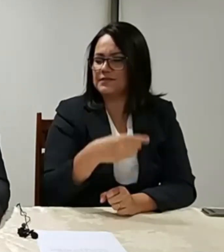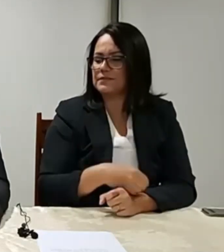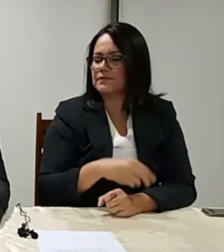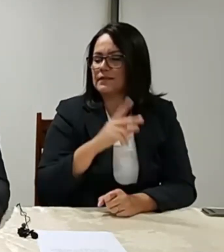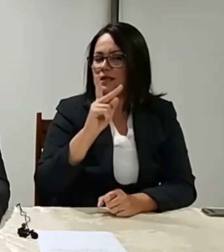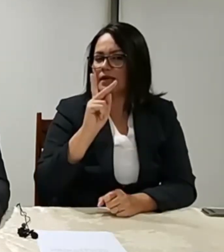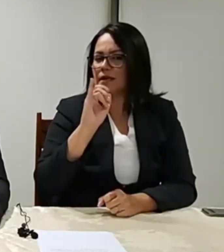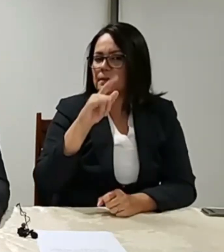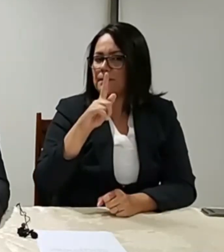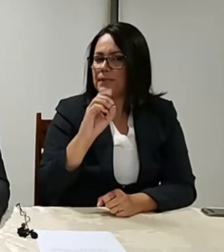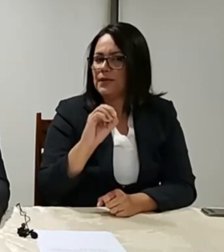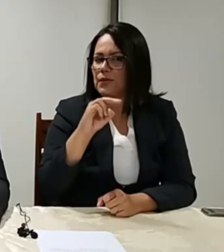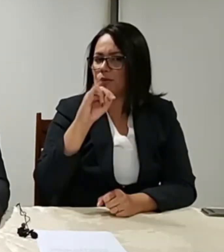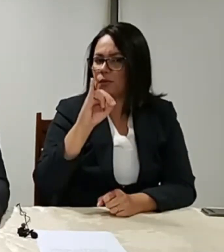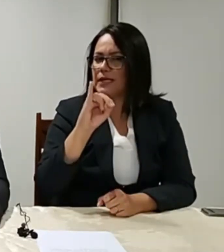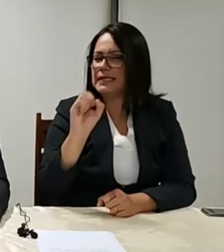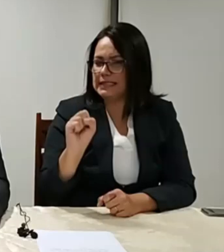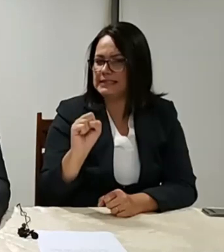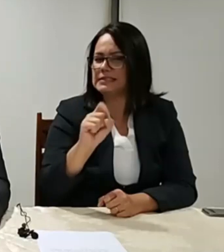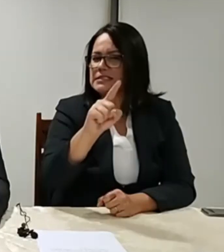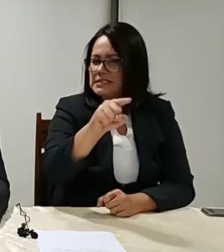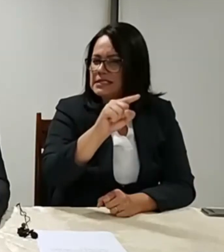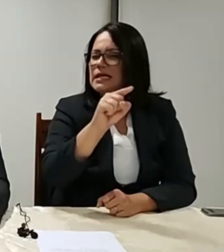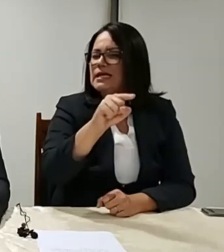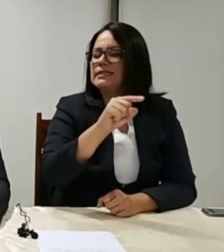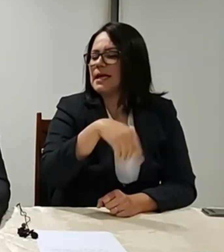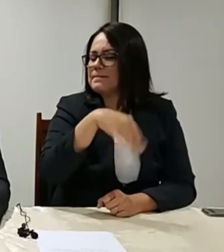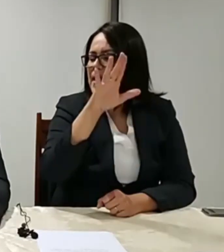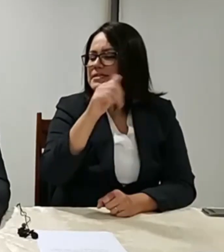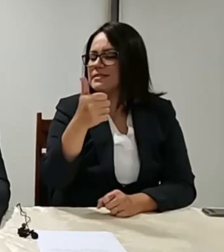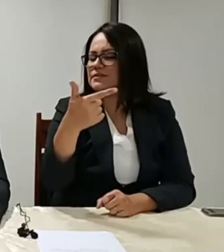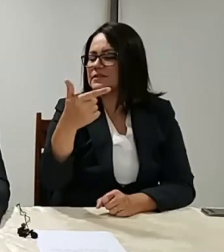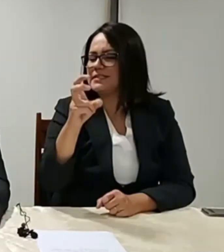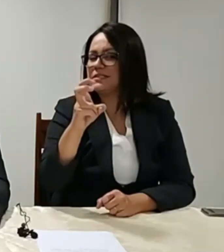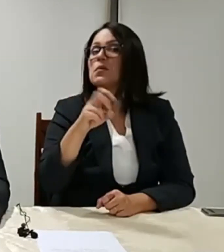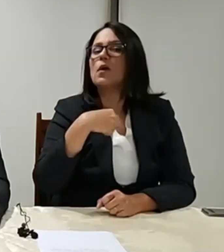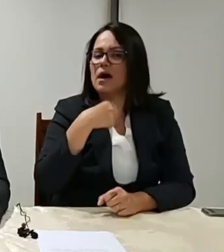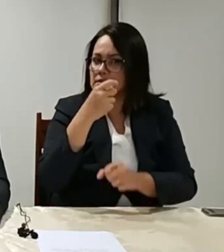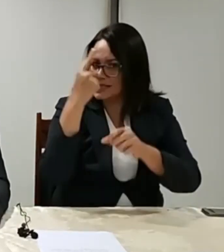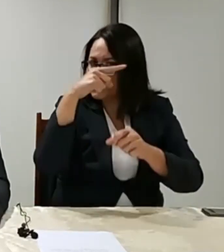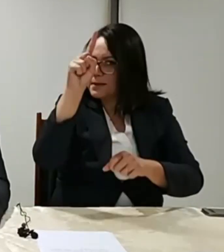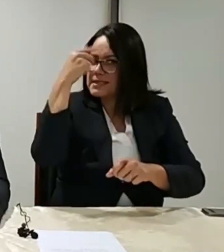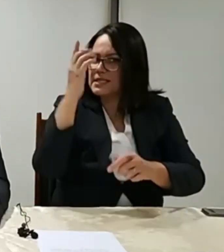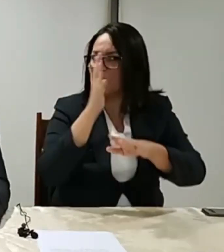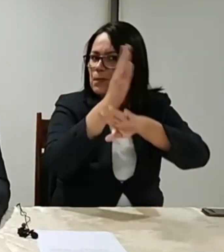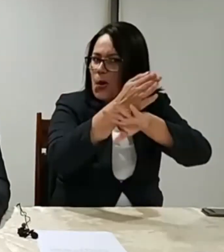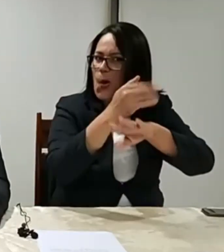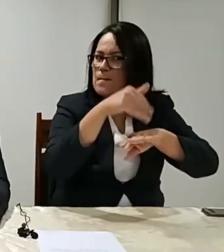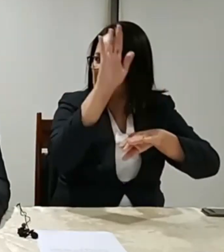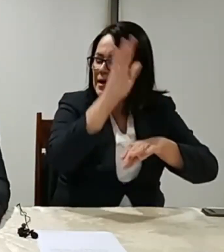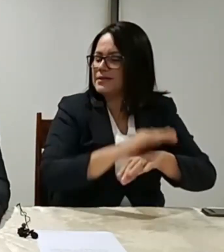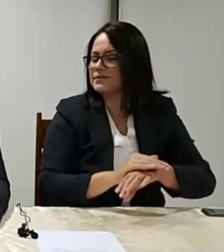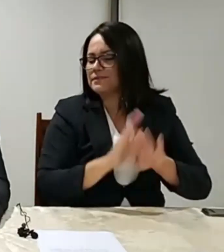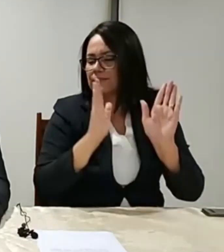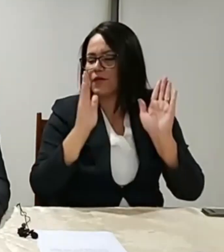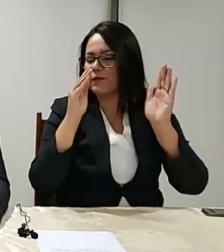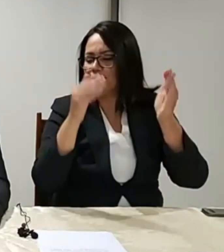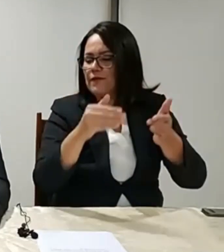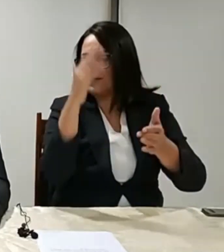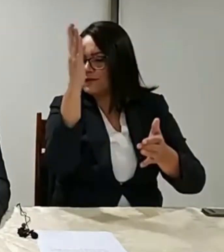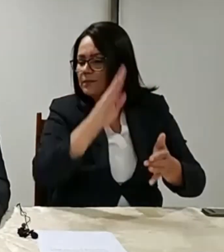está ganhando por 2 mil de mim. Tudo bem. Semana passada eu ganhei dele. Jovem Pan News, 32 mil. Foco do Brasil, 12.